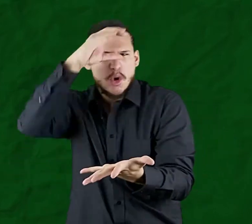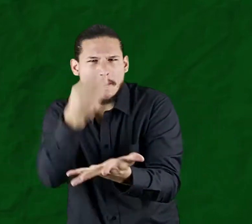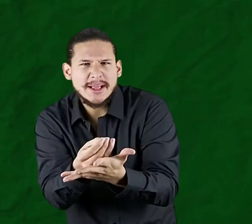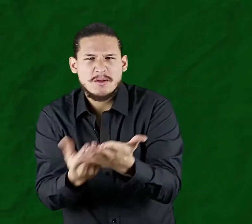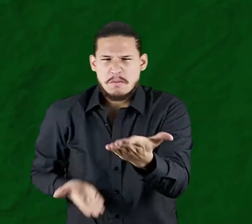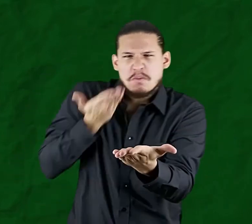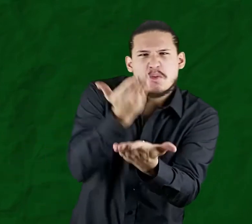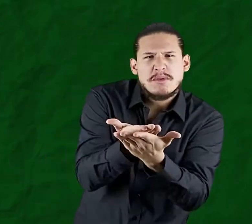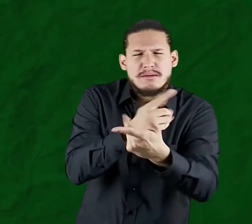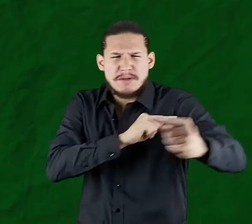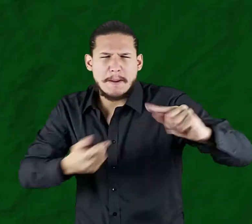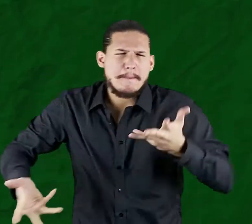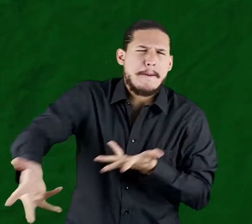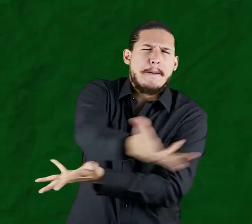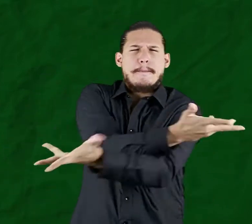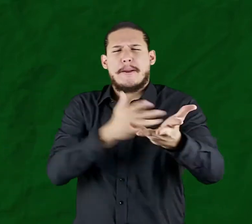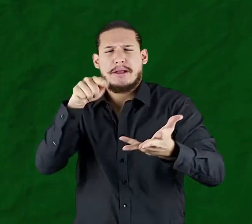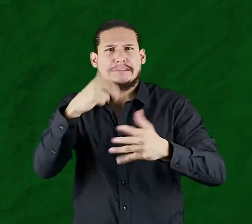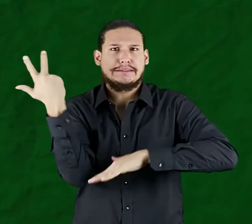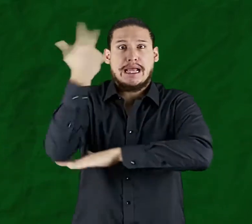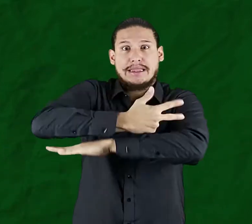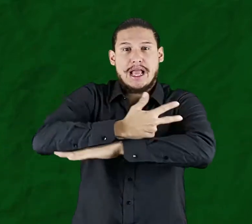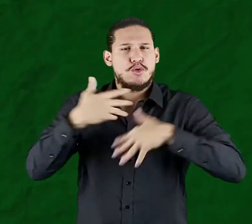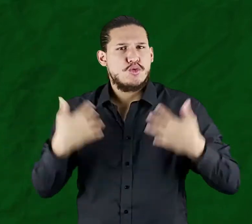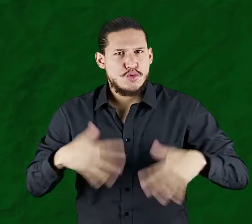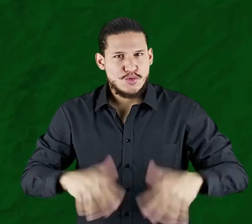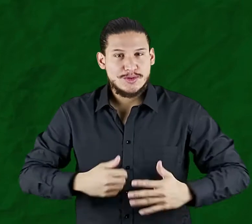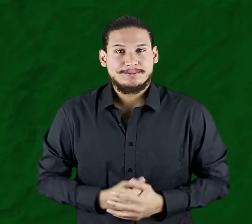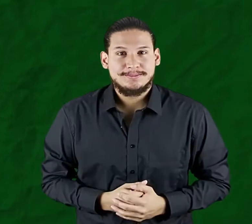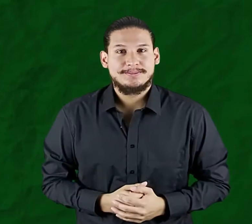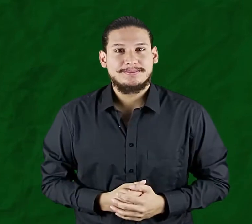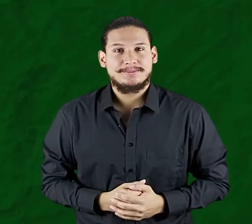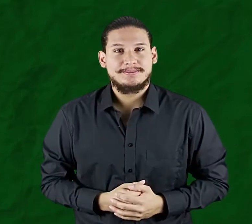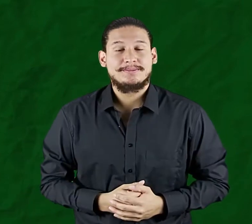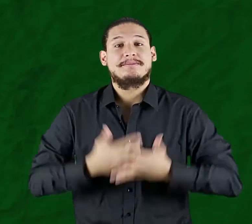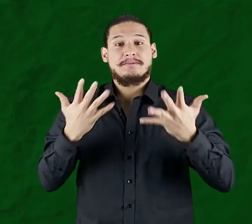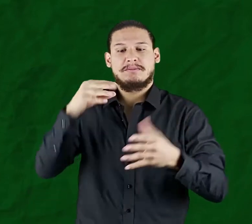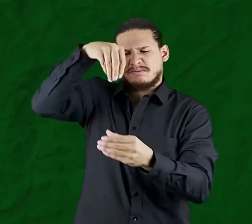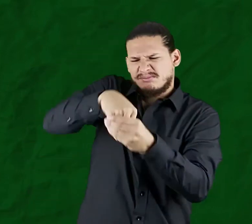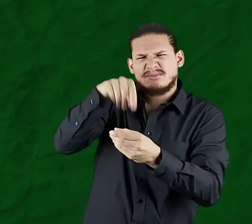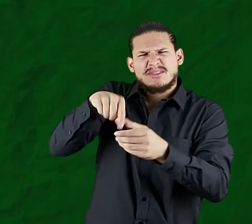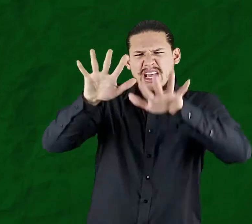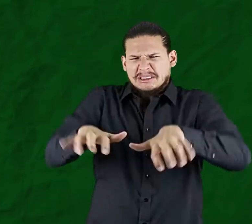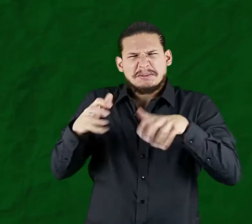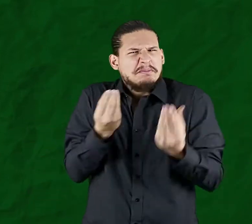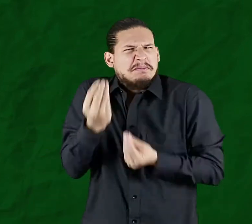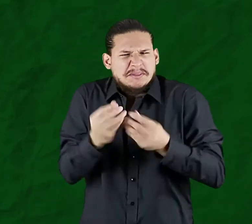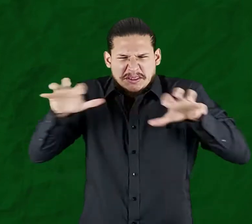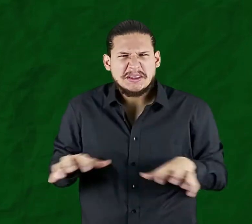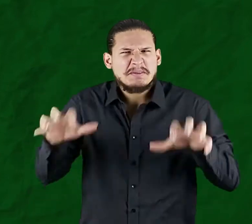socialización, participación, proposición y debate durante estos tres días. En la Asamblea se realizaron